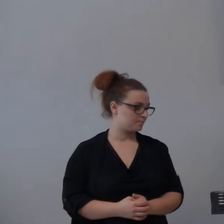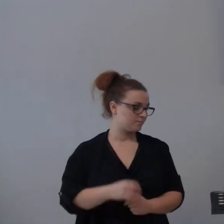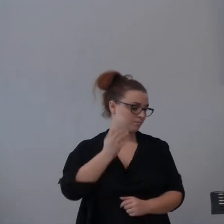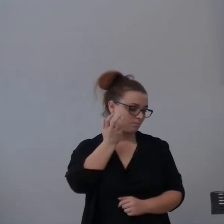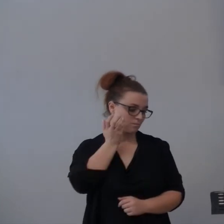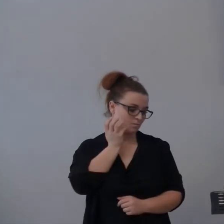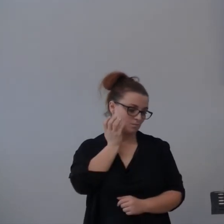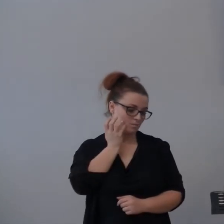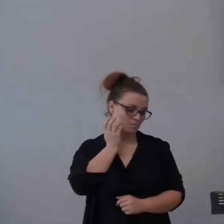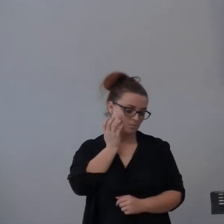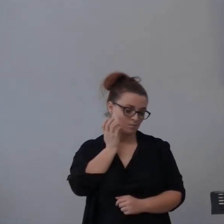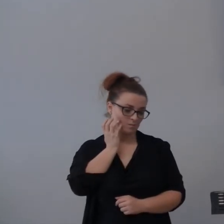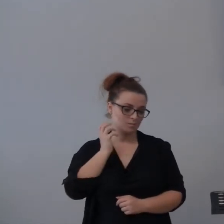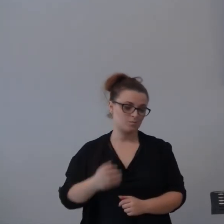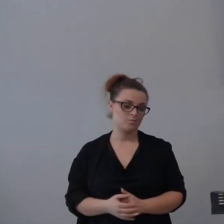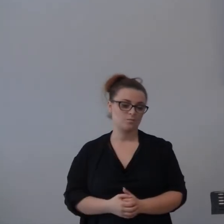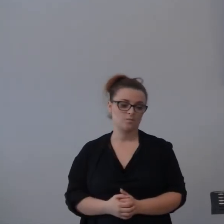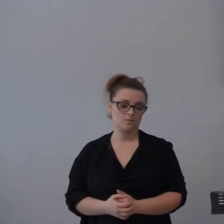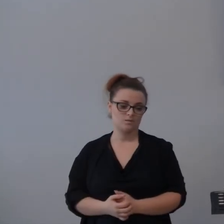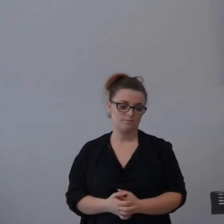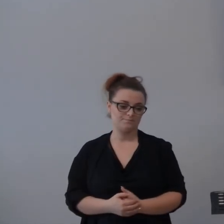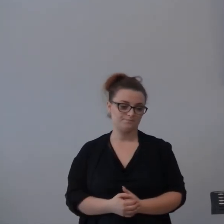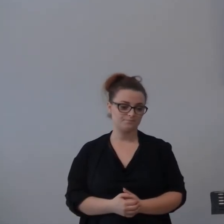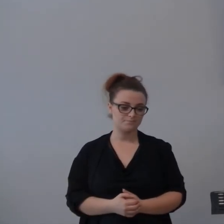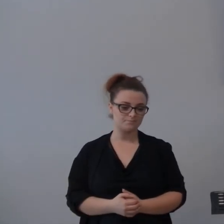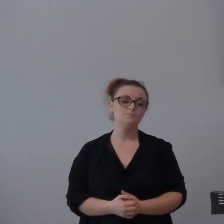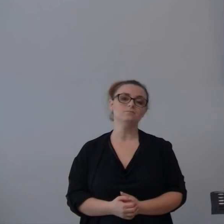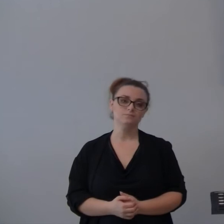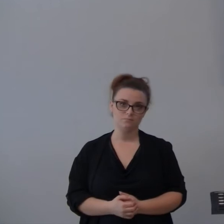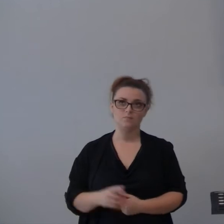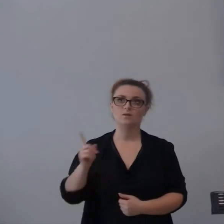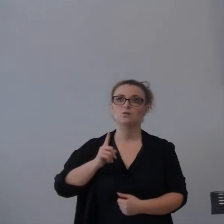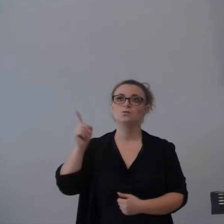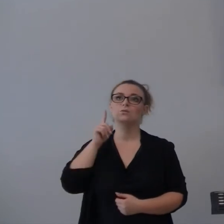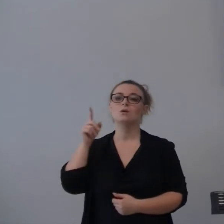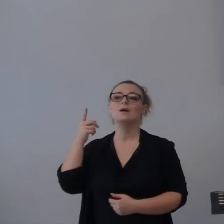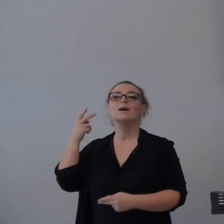Se c'è una cosa che non cambia è che lui rimane il Signore.